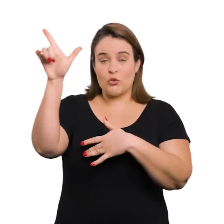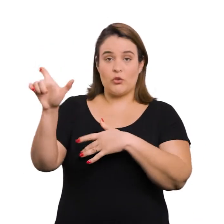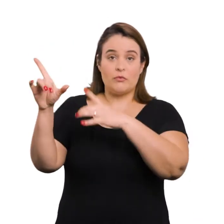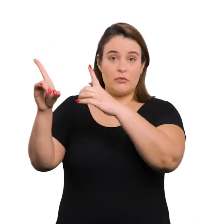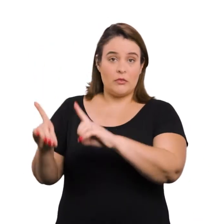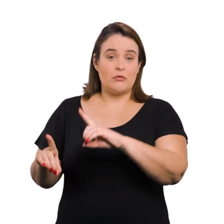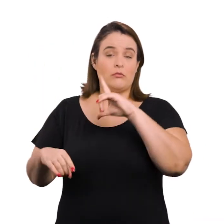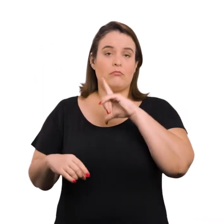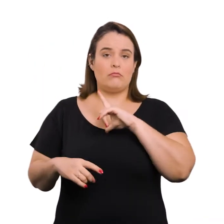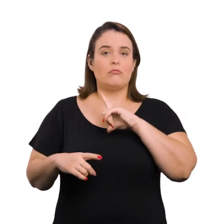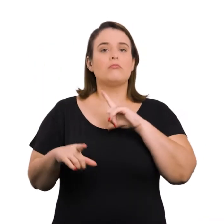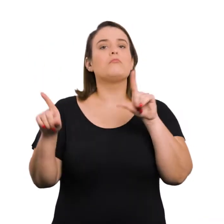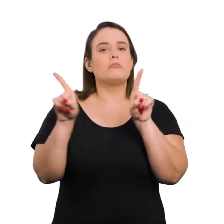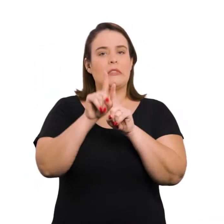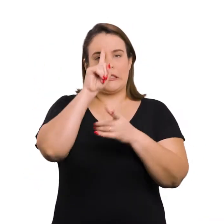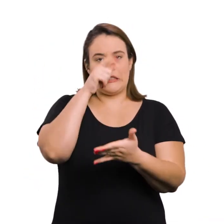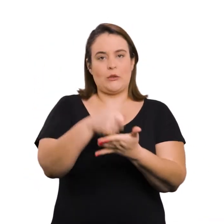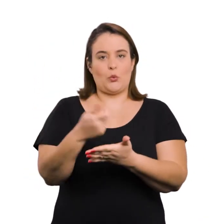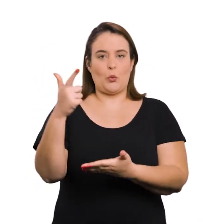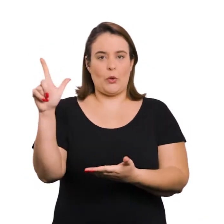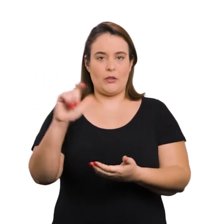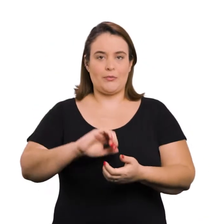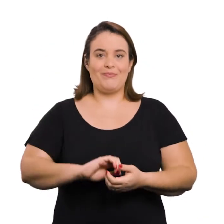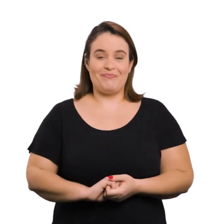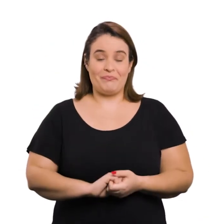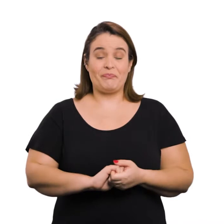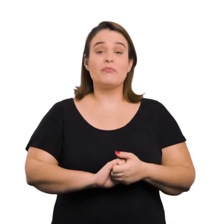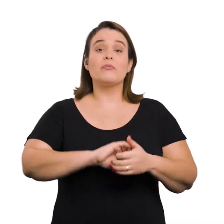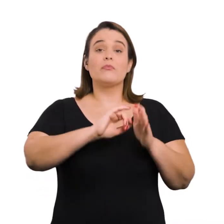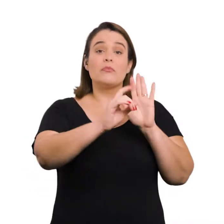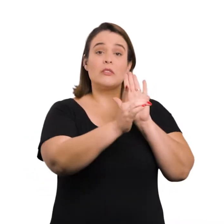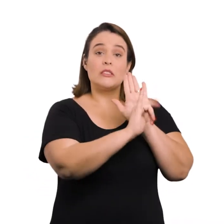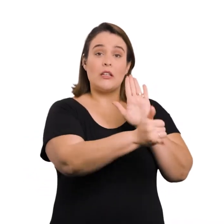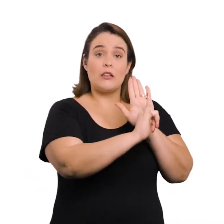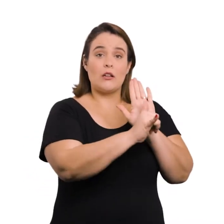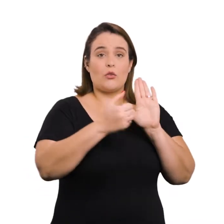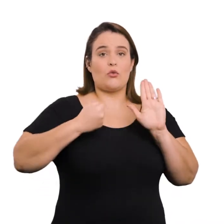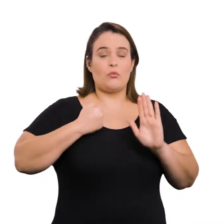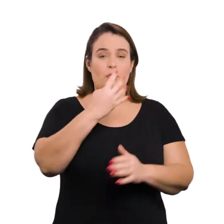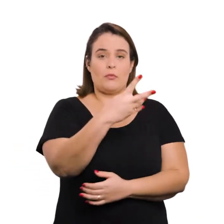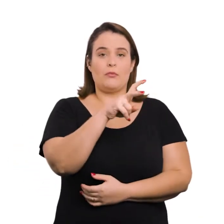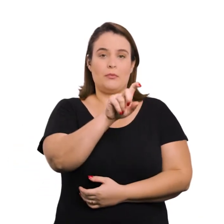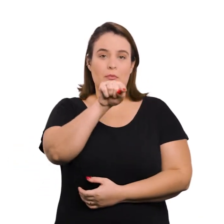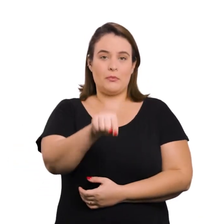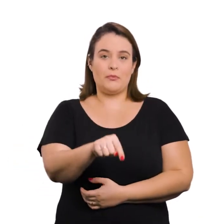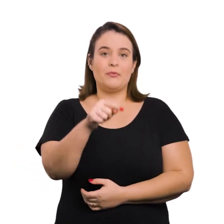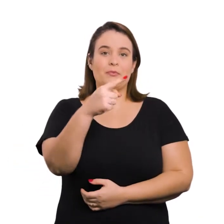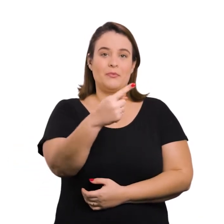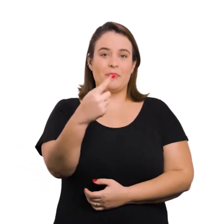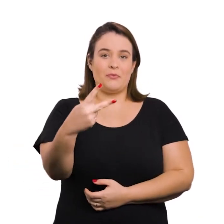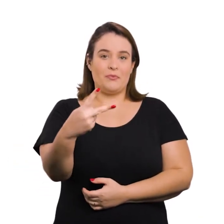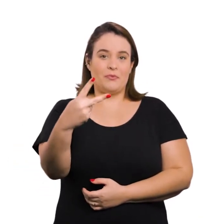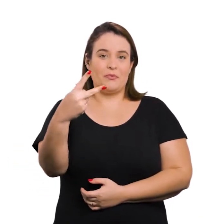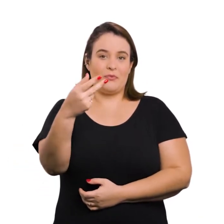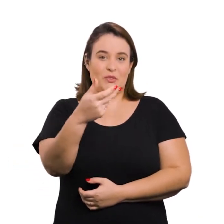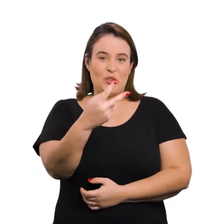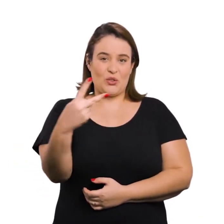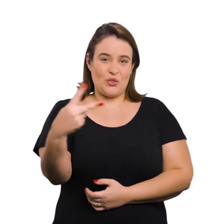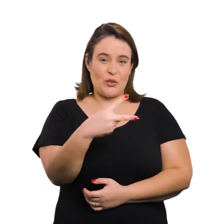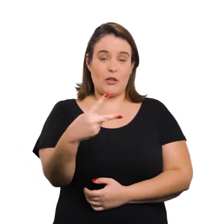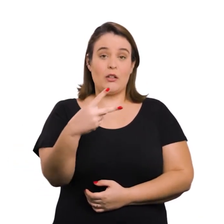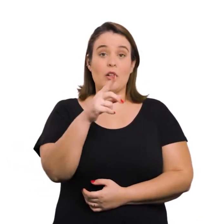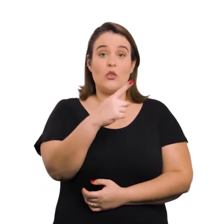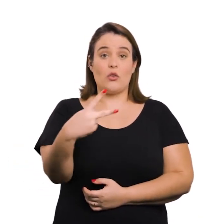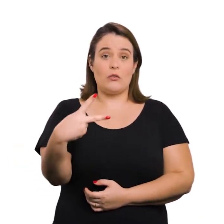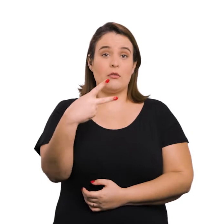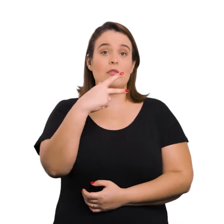deficiência e define outras providências. Regulamentada pelo Decreto nº 45.122, de 12 de